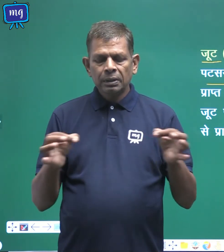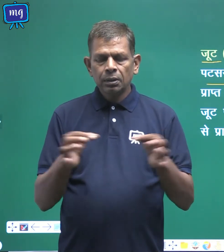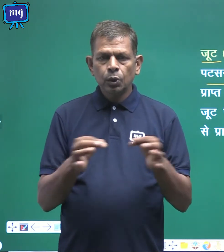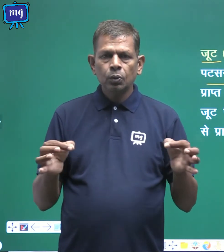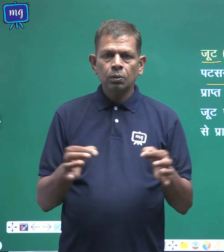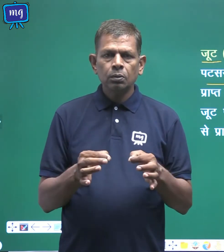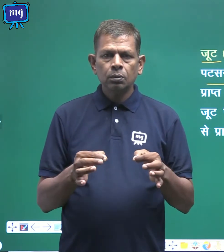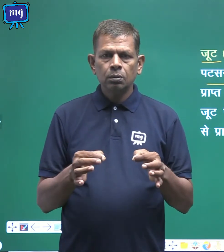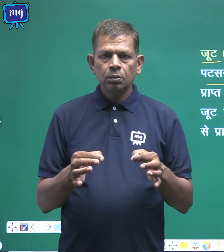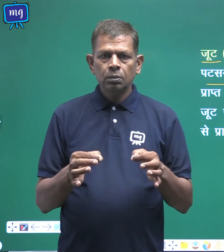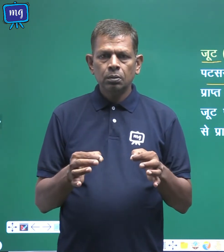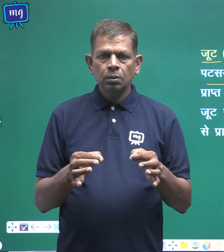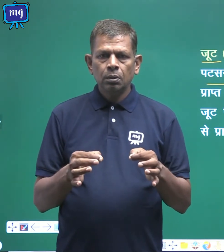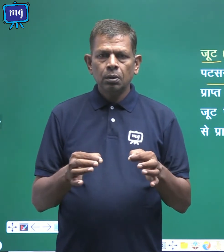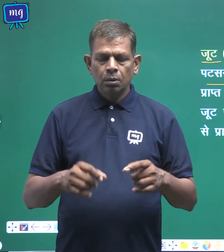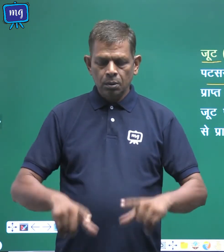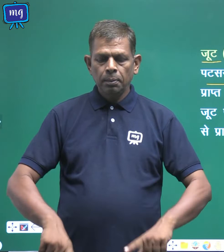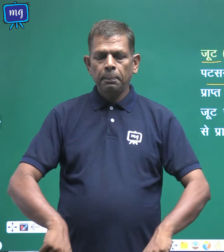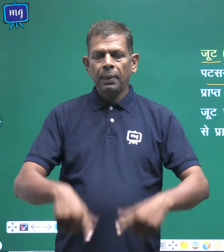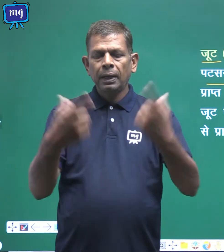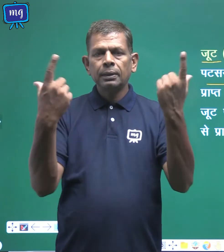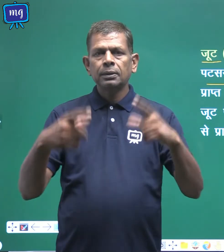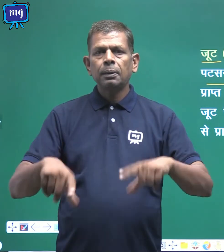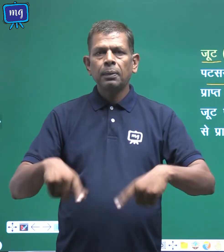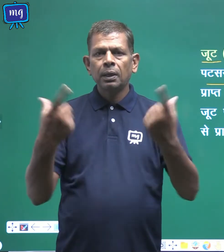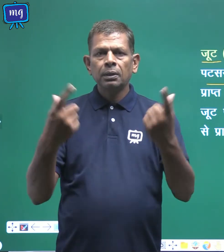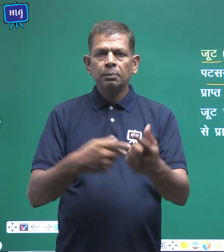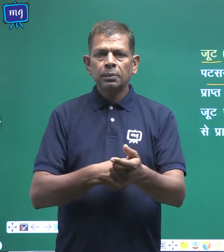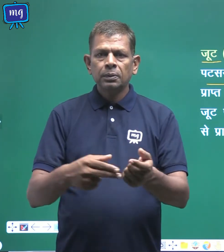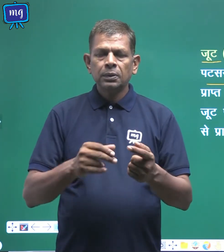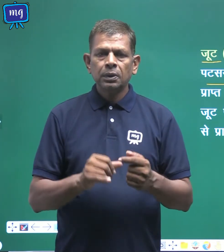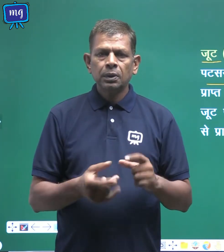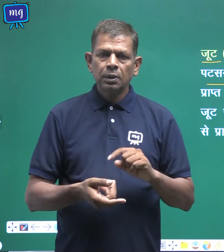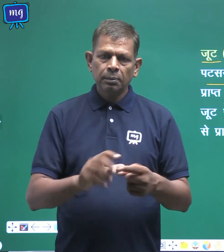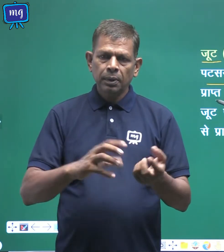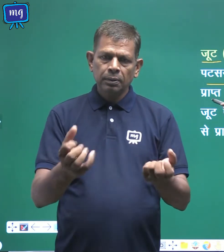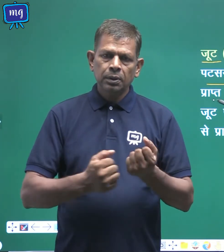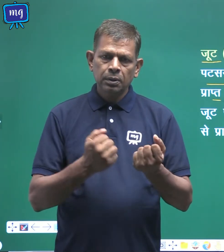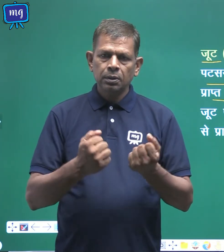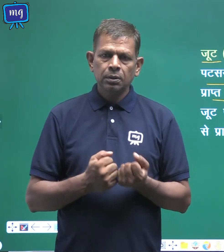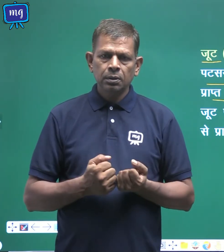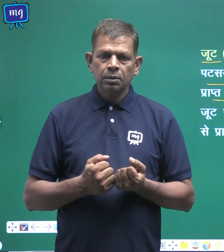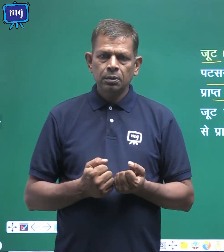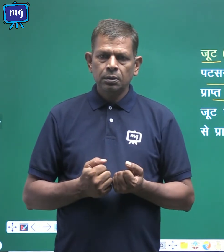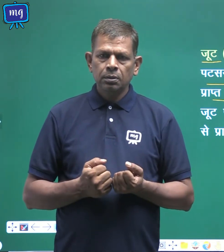पट्सन पादप से प्राप्त किया जाता है